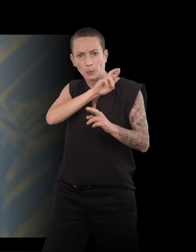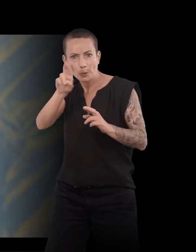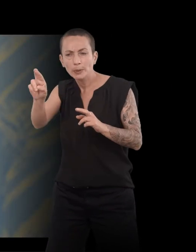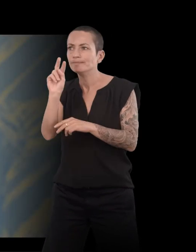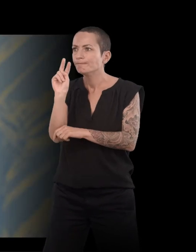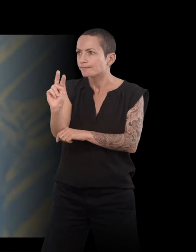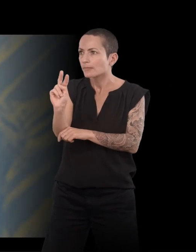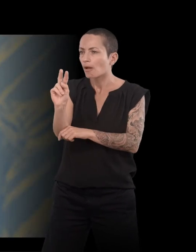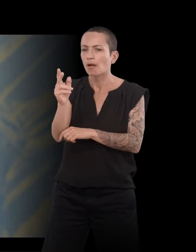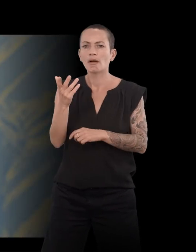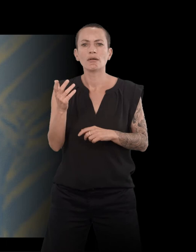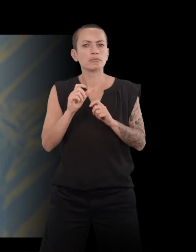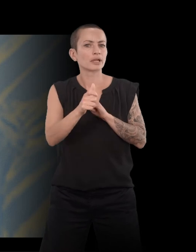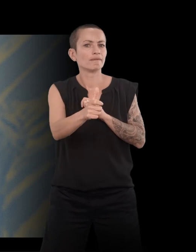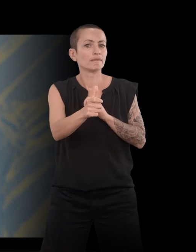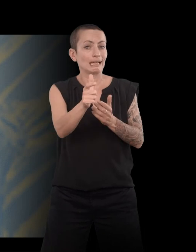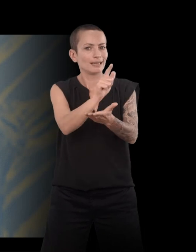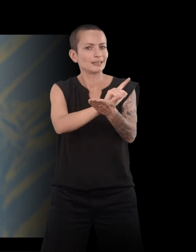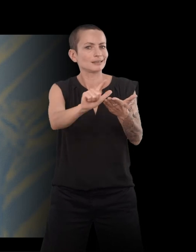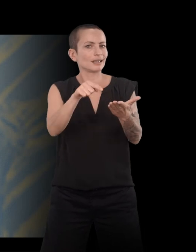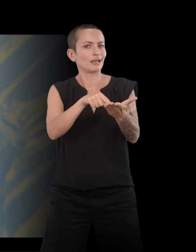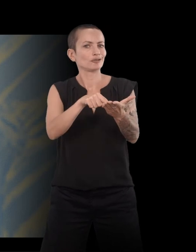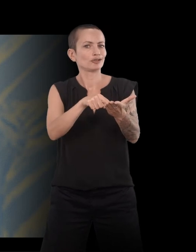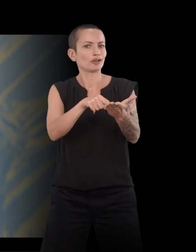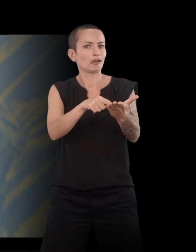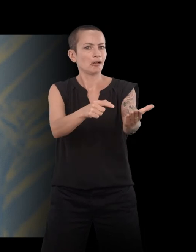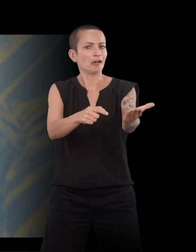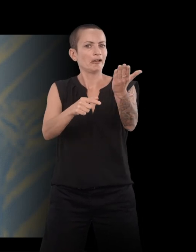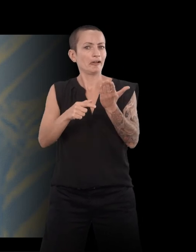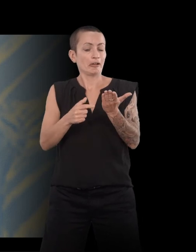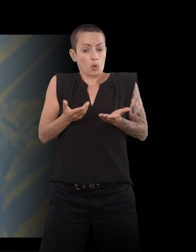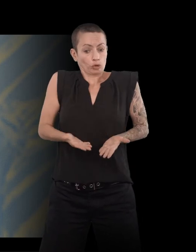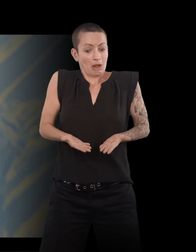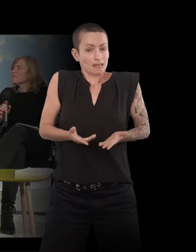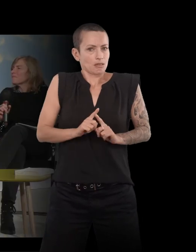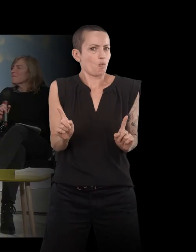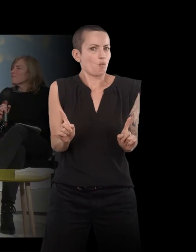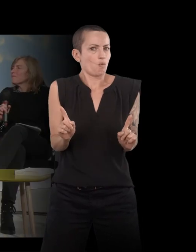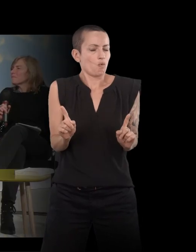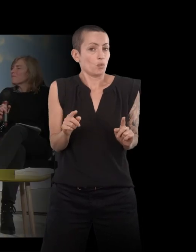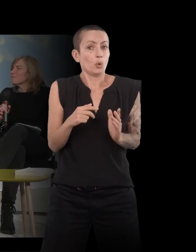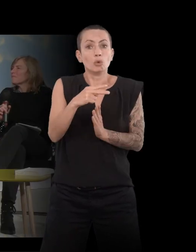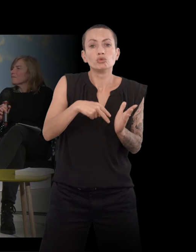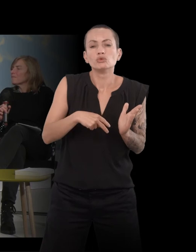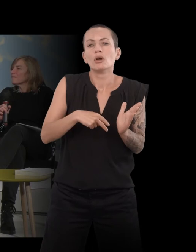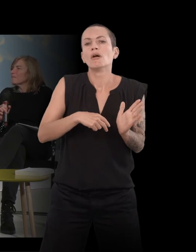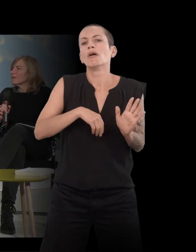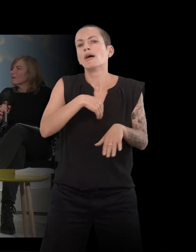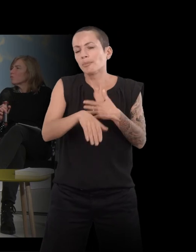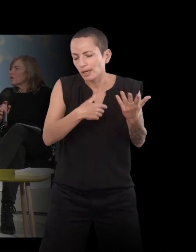Et ça m'a amené à une littérature qui n'était pas forcément contemporaine. Et puis après, bon... Donc, vous avez